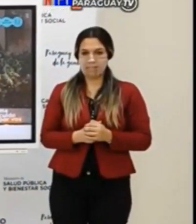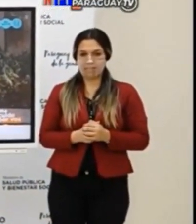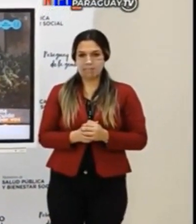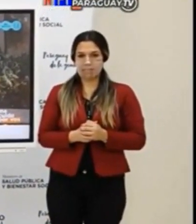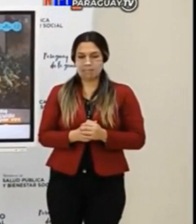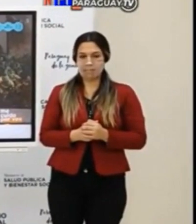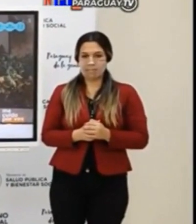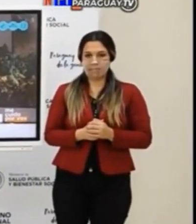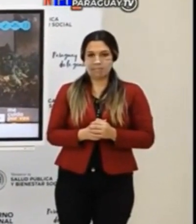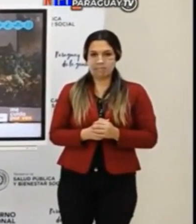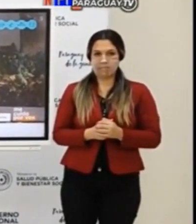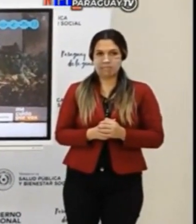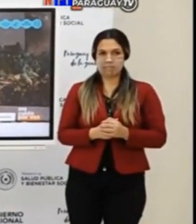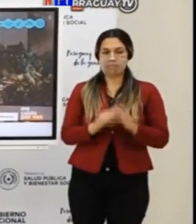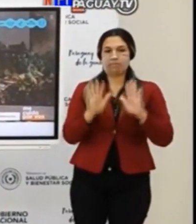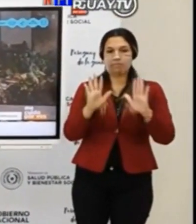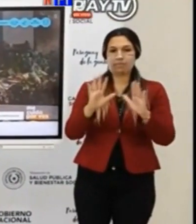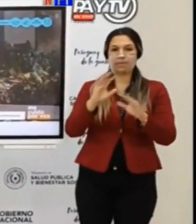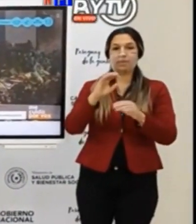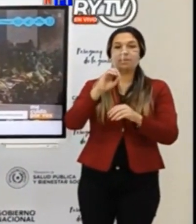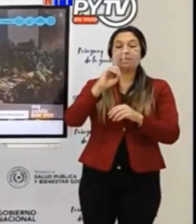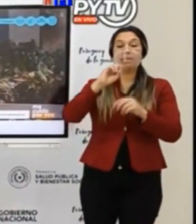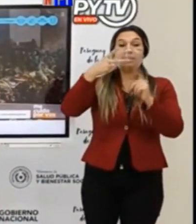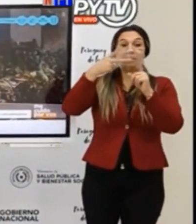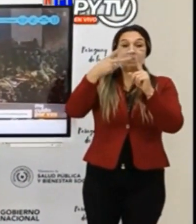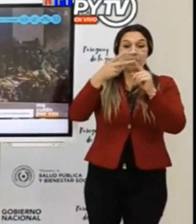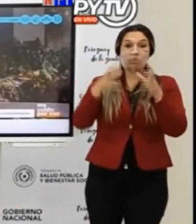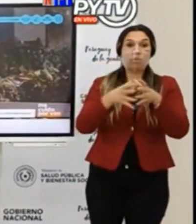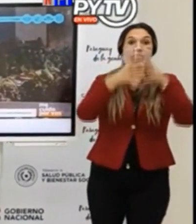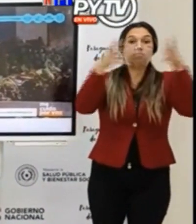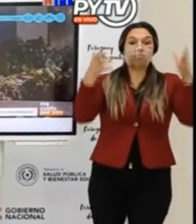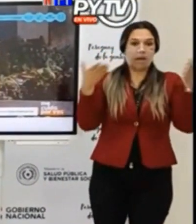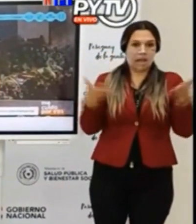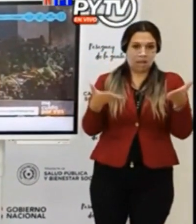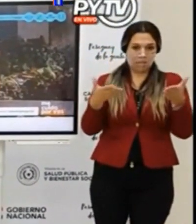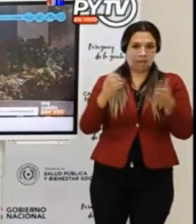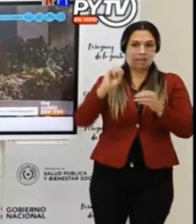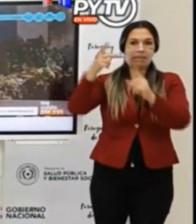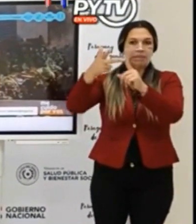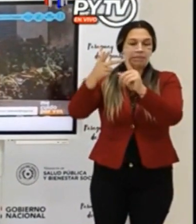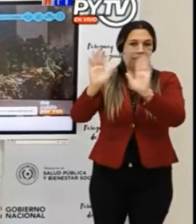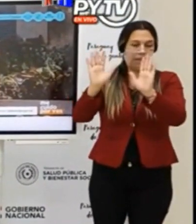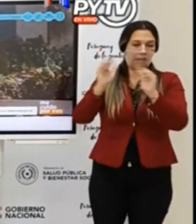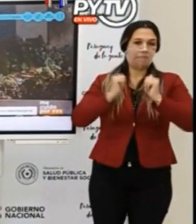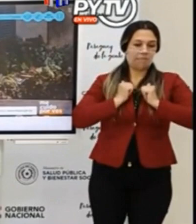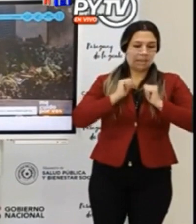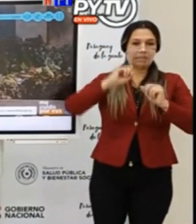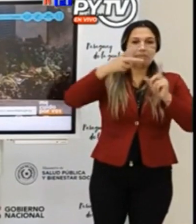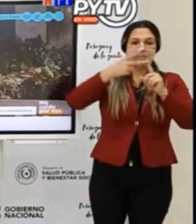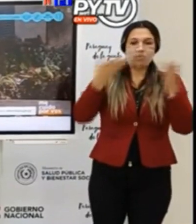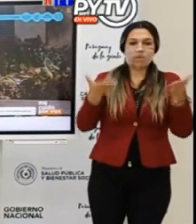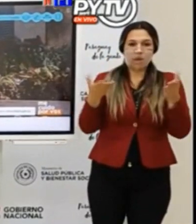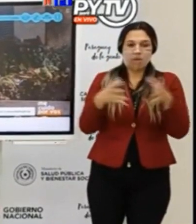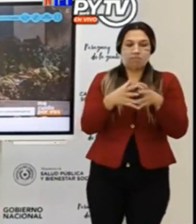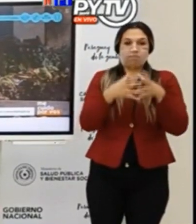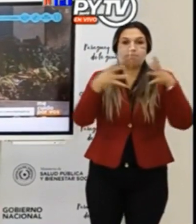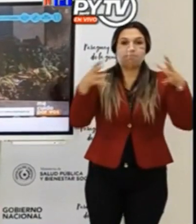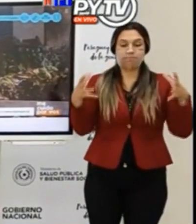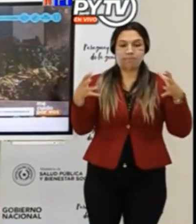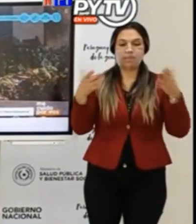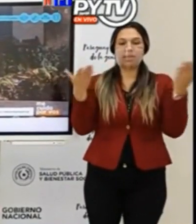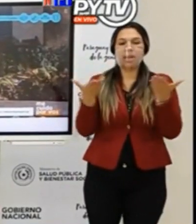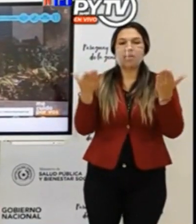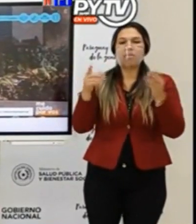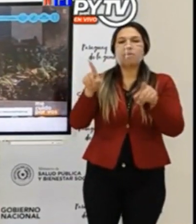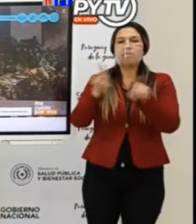bueno terminemos primero la verdad la segunda ola y nos encaramos la tercera la tercera el prevenir